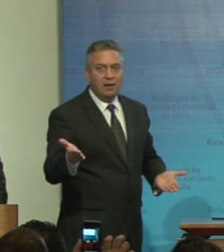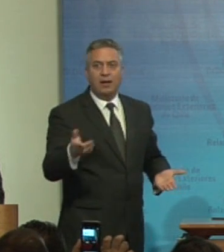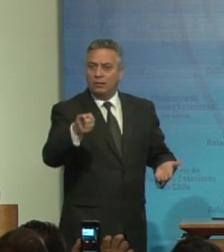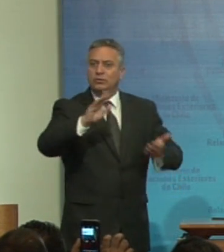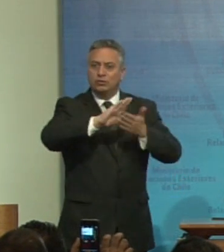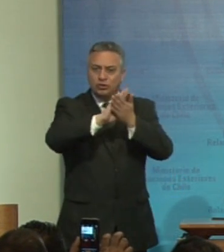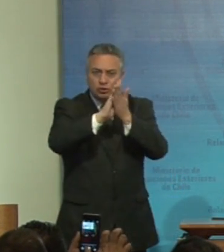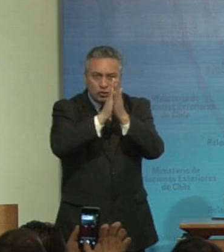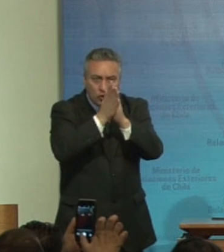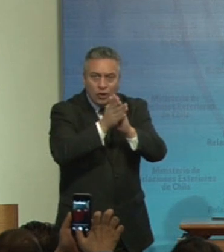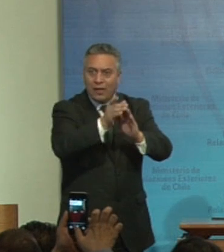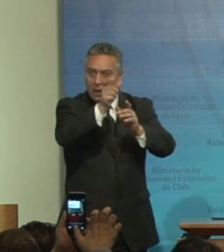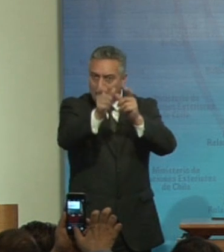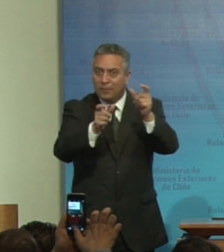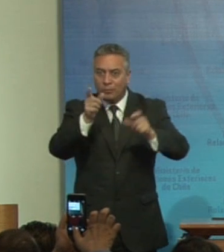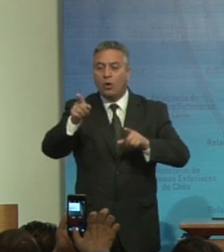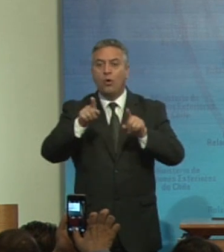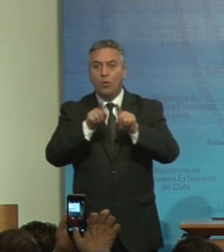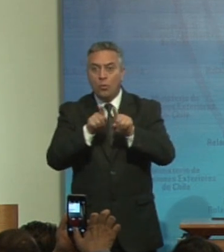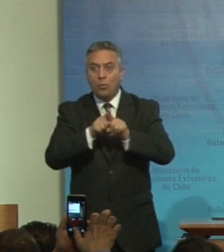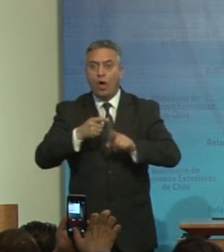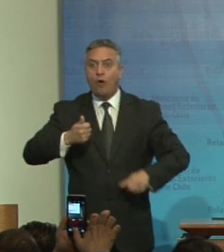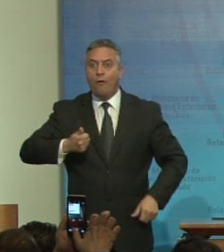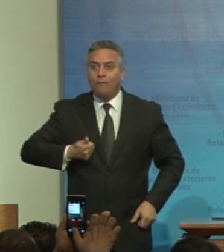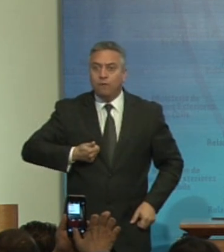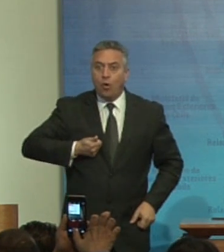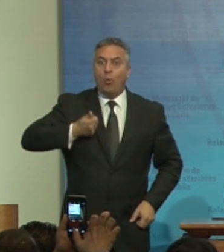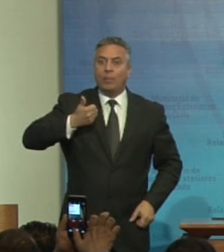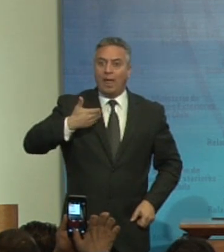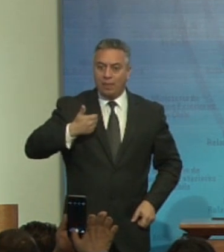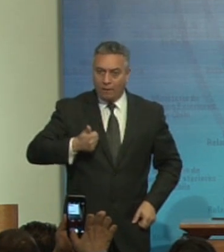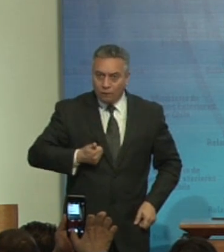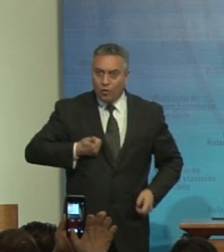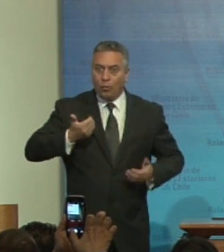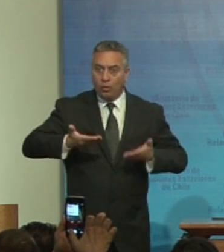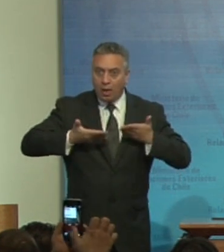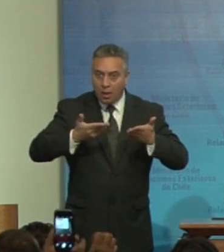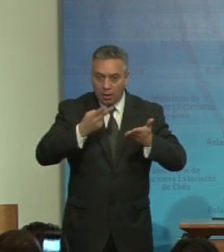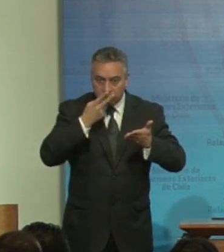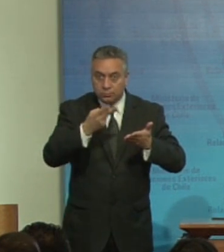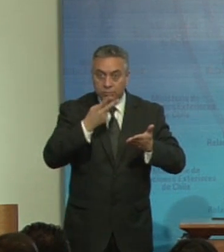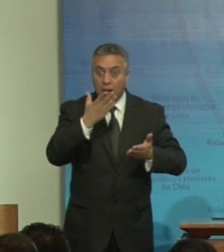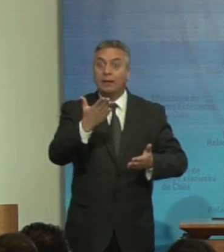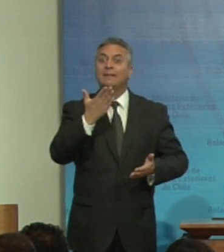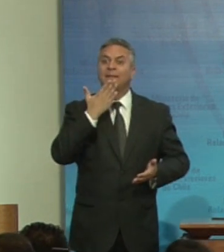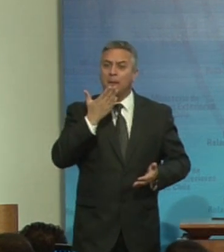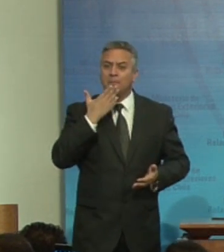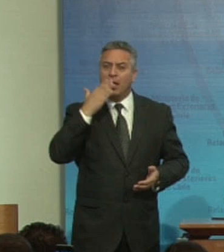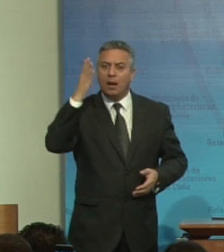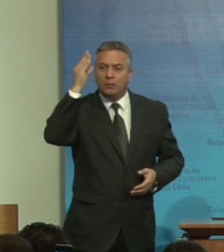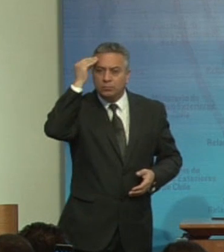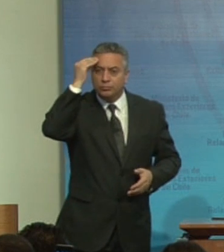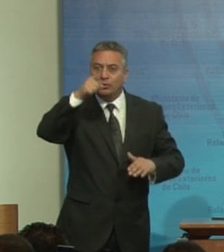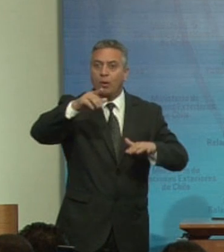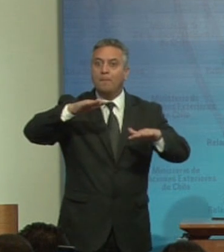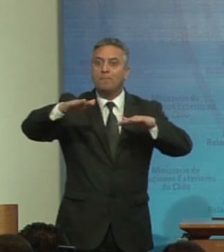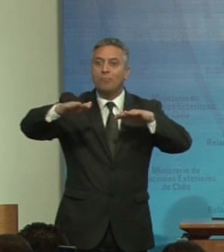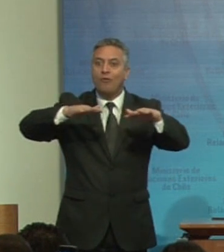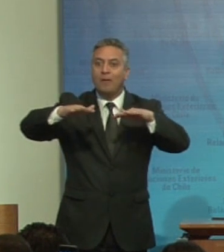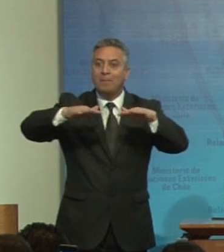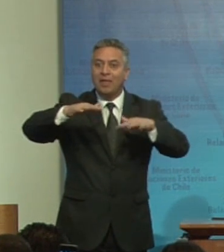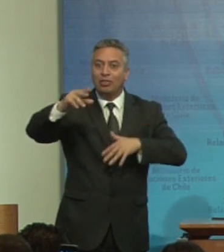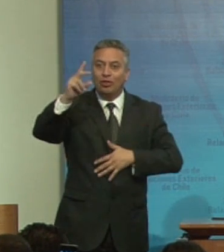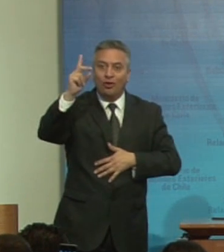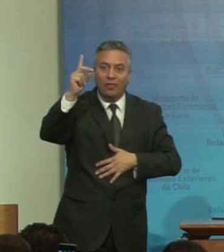esas voluntades que se fueron juntando como también el movimiento de el movimiento de de